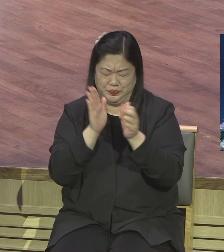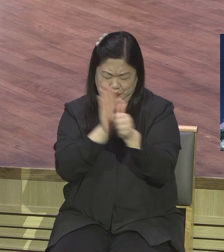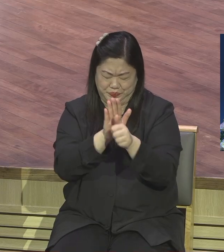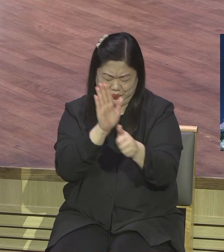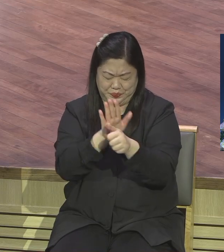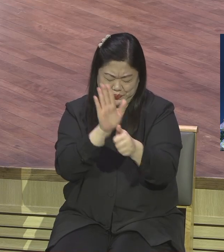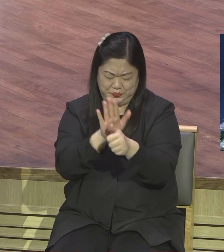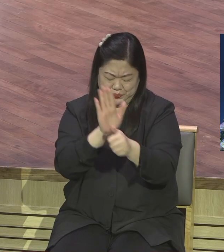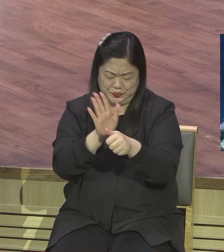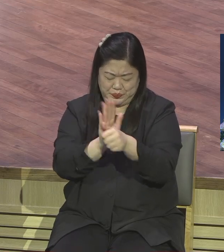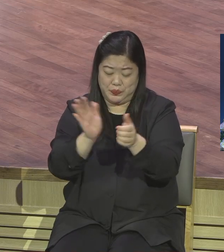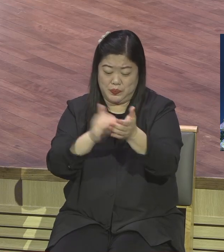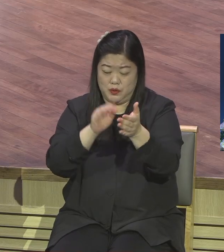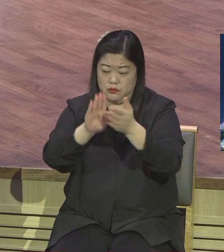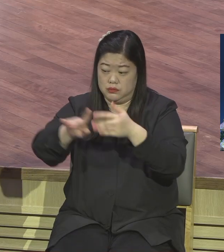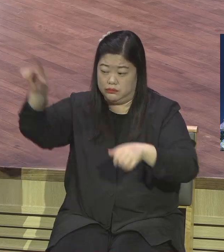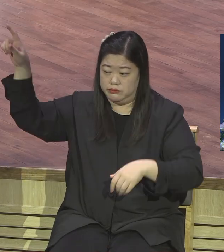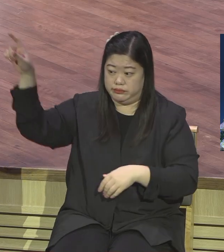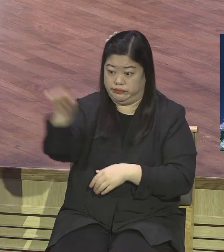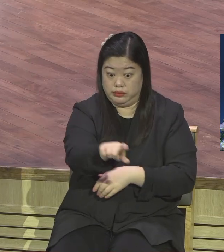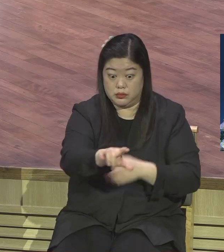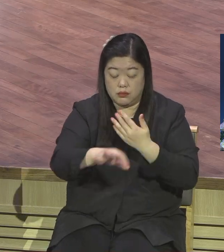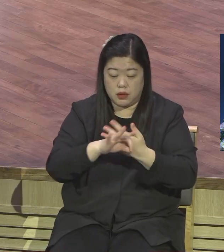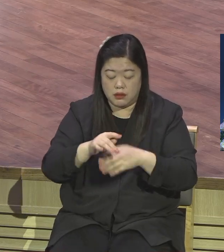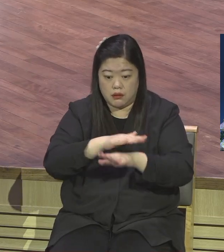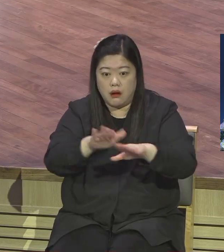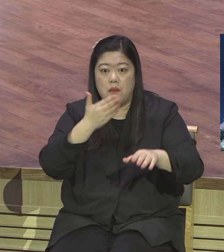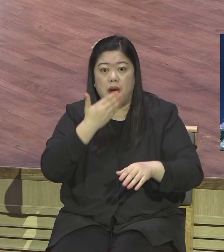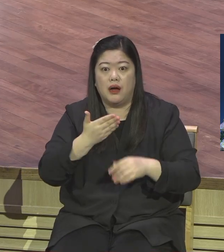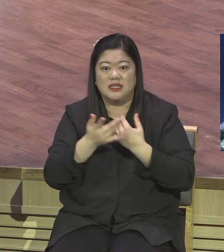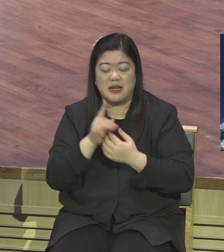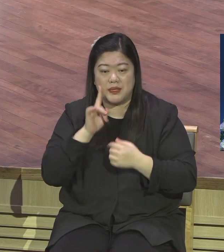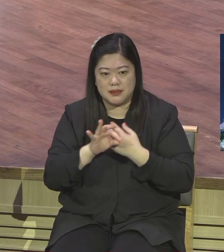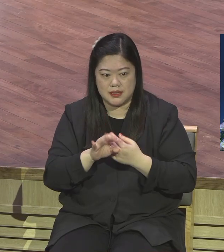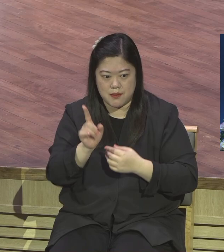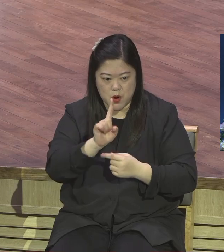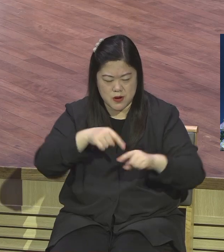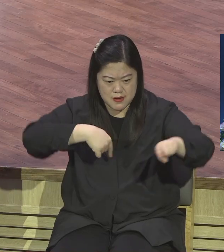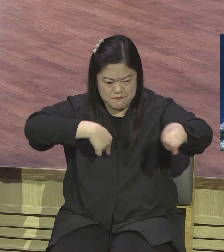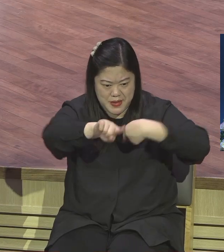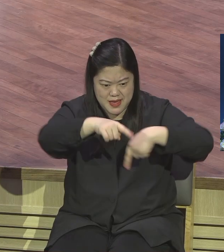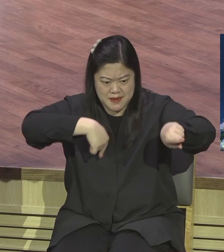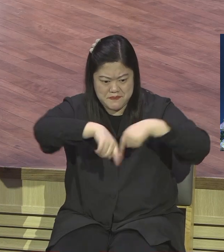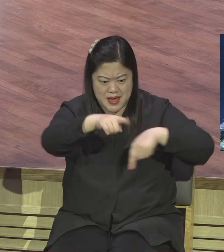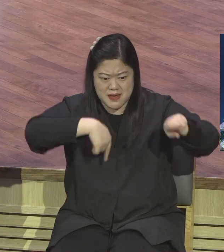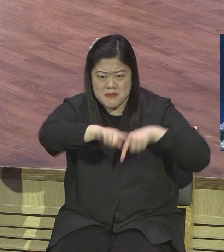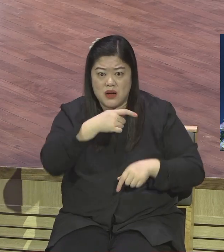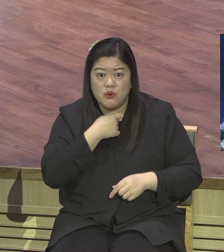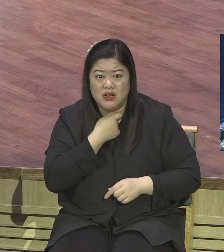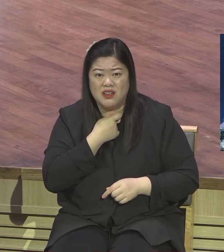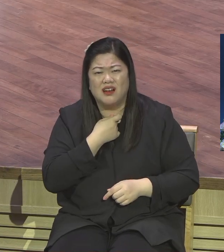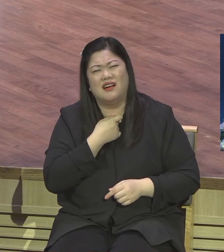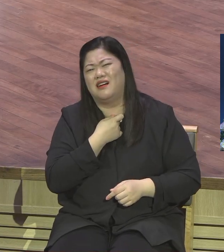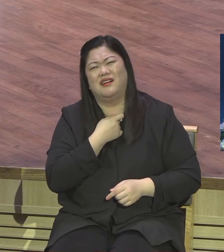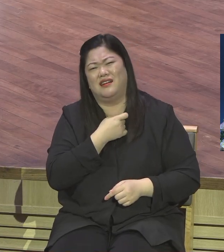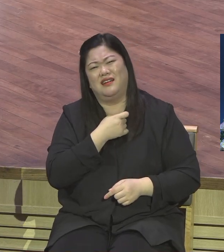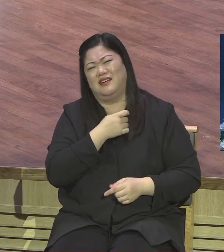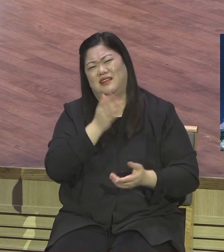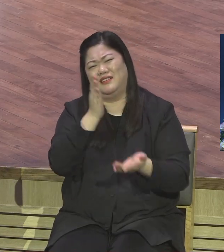아무 기변도 테크하니까 없는 거요 주먹받고 주고 손을 주고받고 요거 한단 말이에요 그럼 계산한단 말이에요 그러니 응답이 없는 거예요